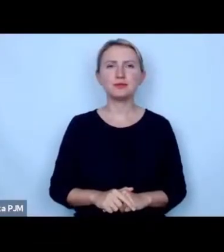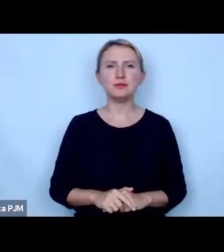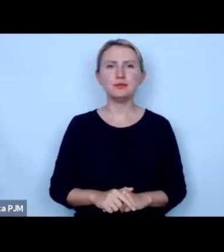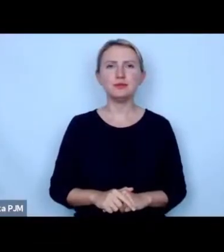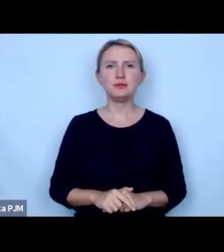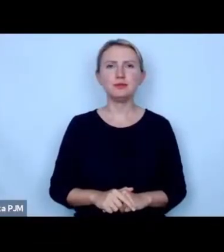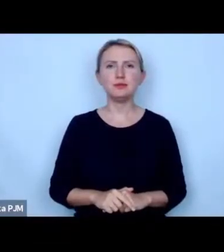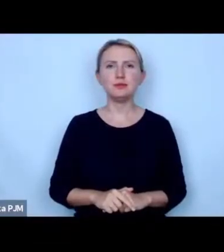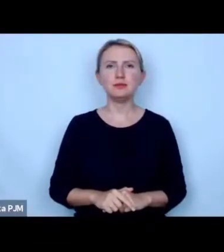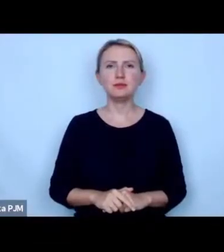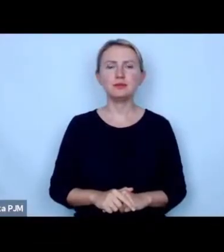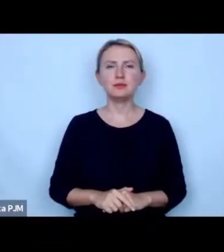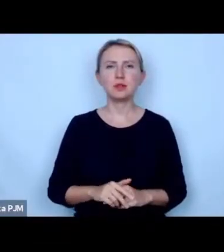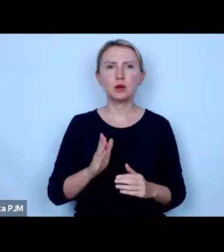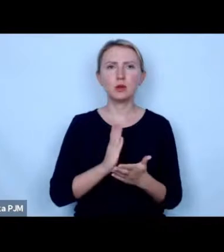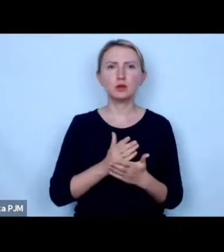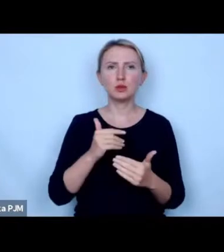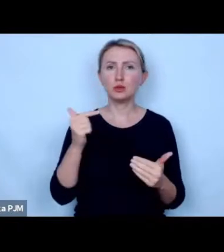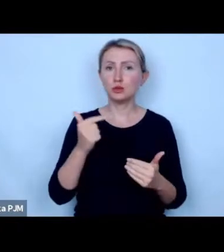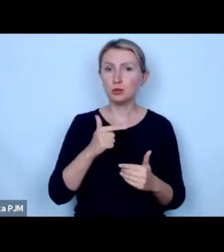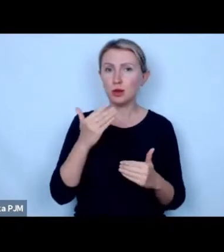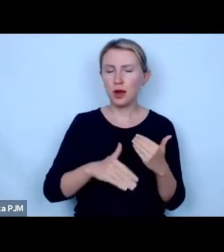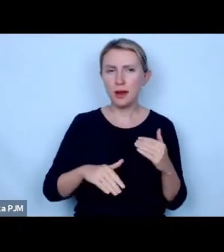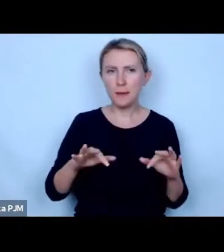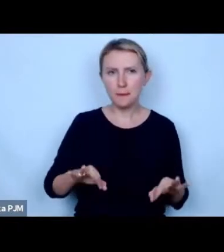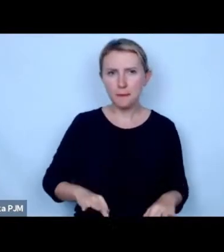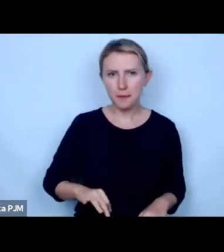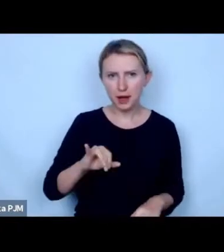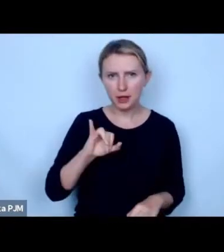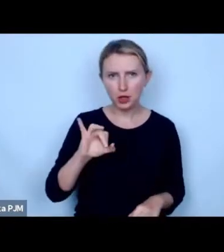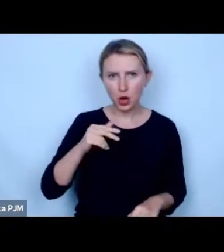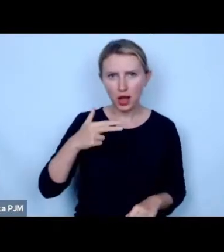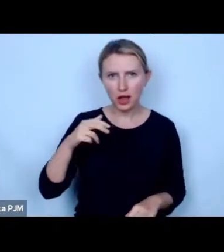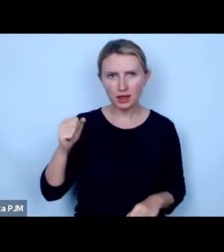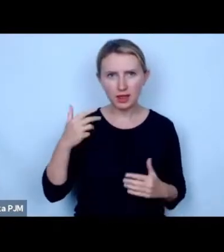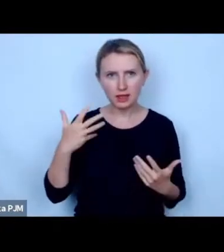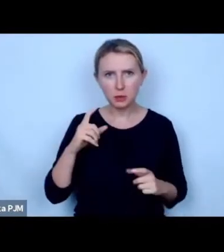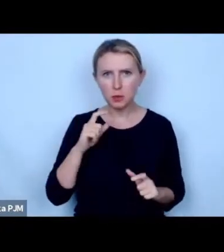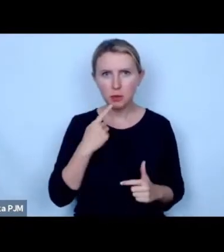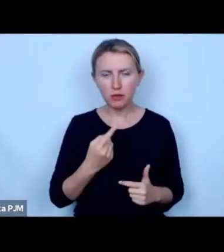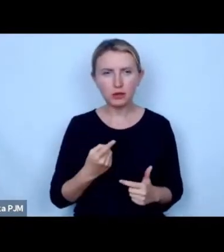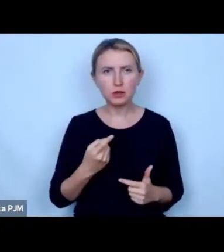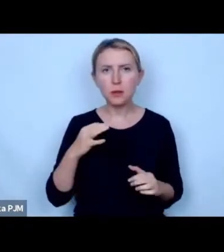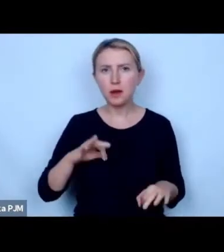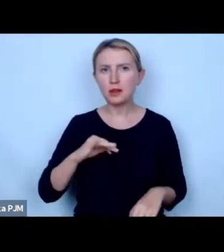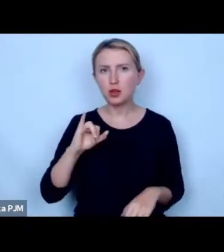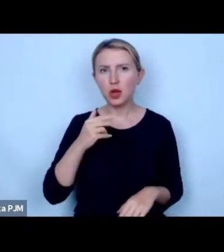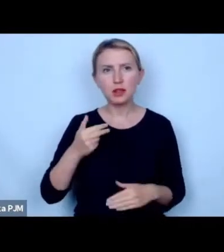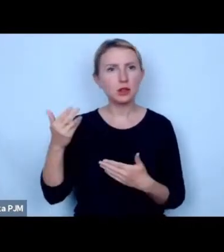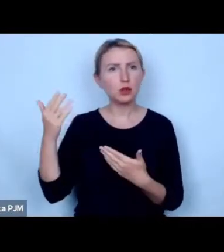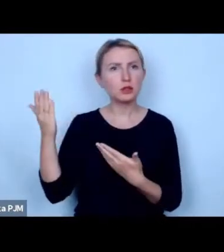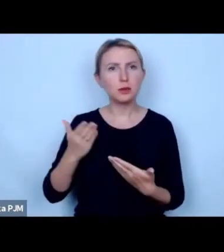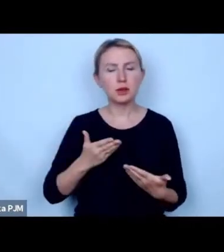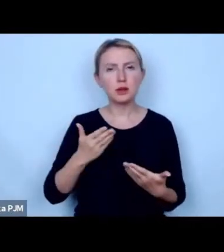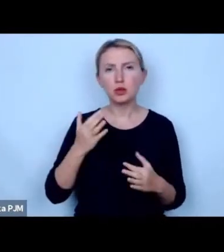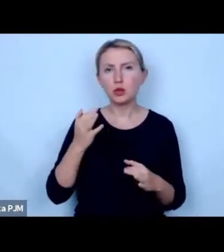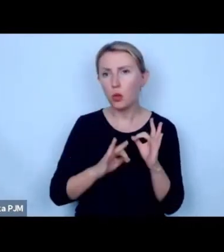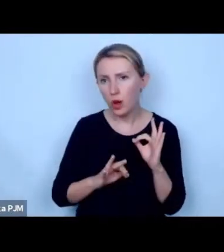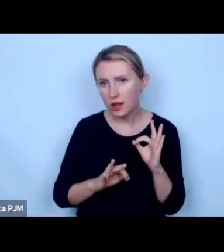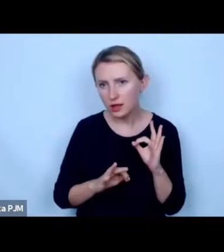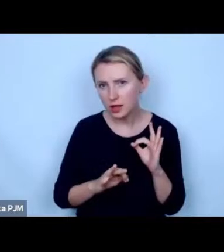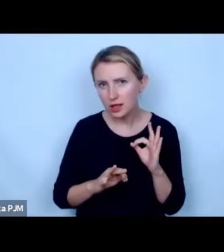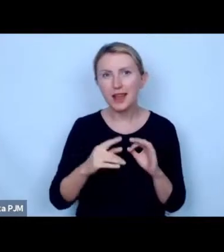to już musimy chyba kończyć chociaż Pani Pani Joanna chciała jeszcze zabrać głos Pani Joanna zapraszam dokładnie